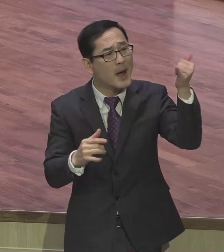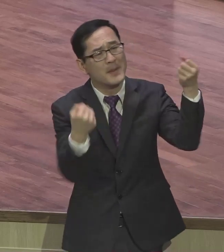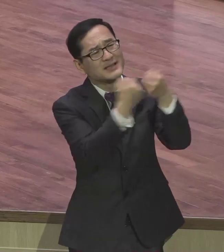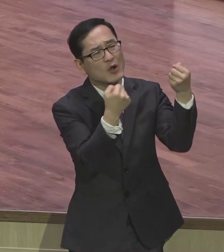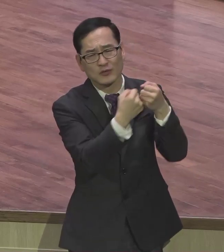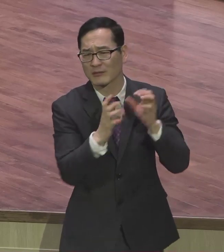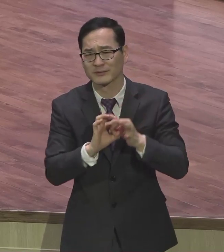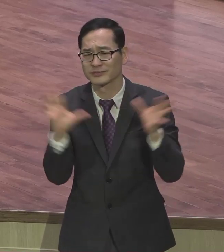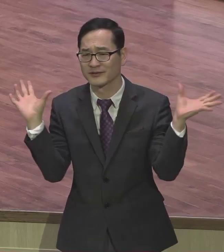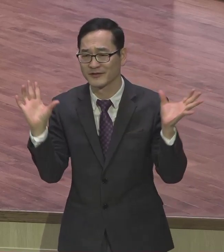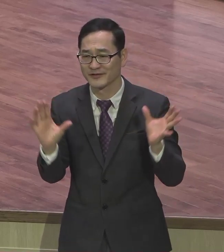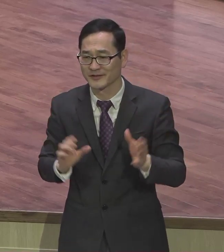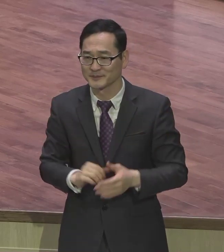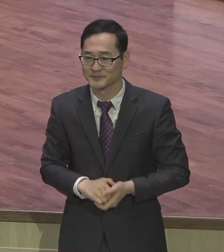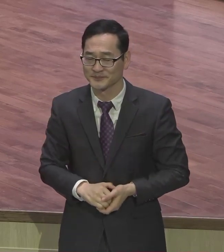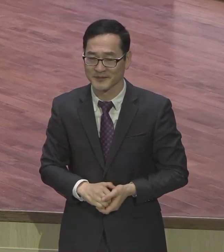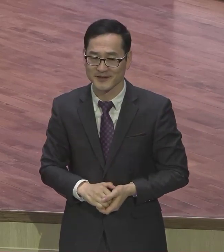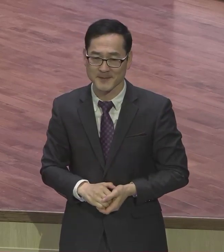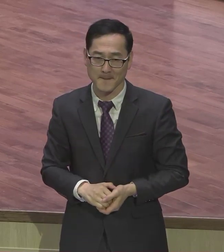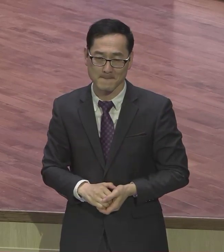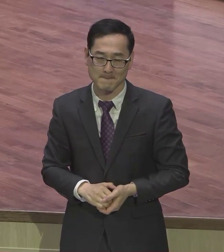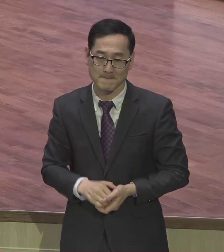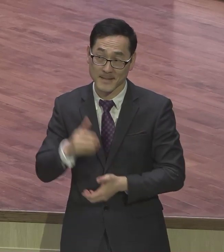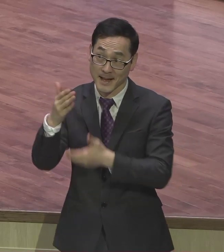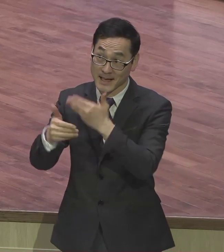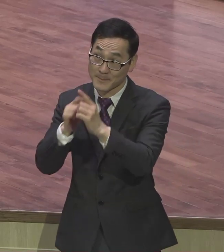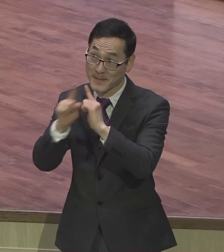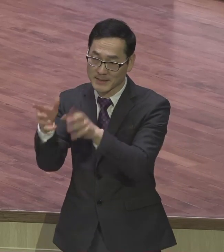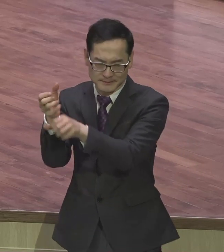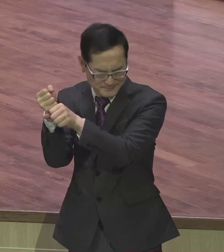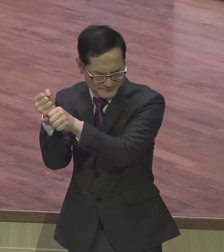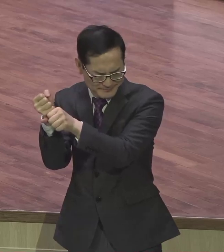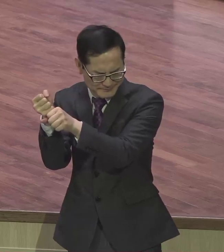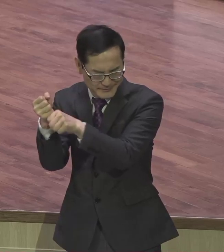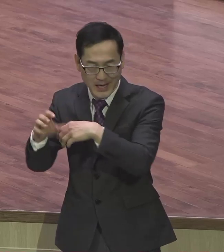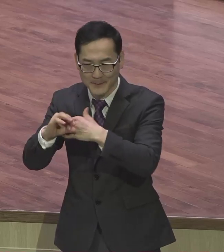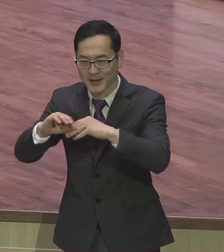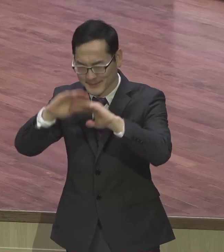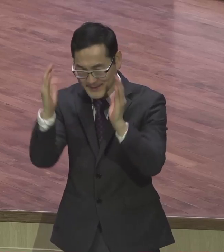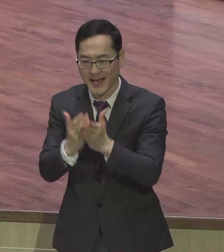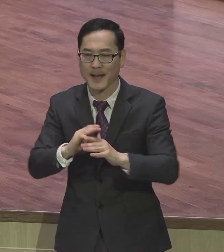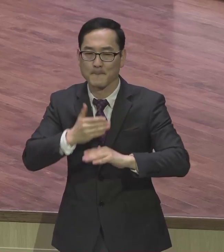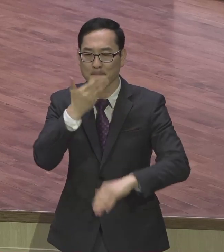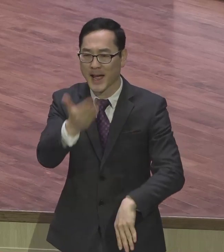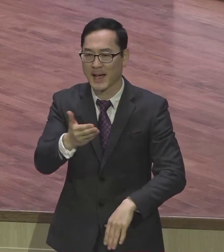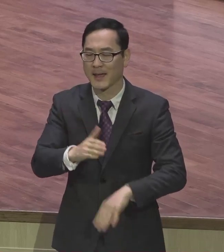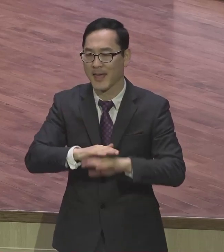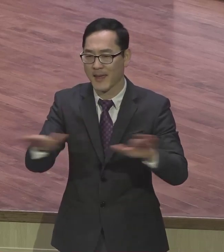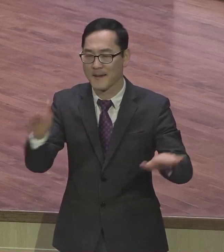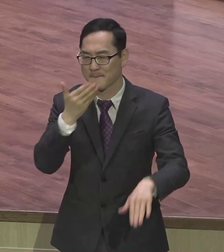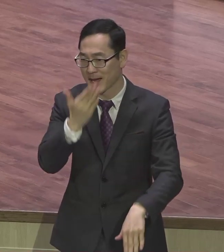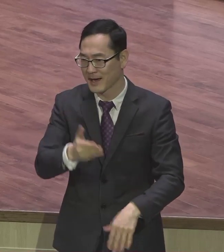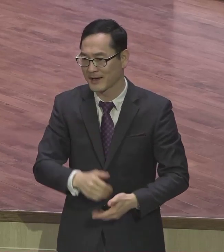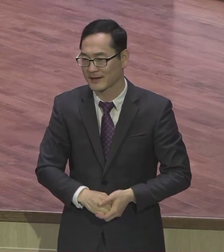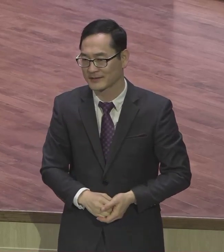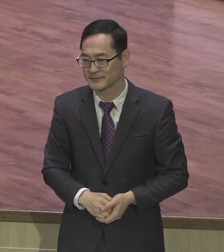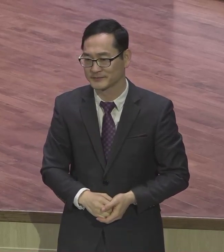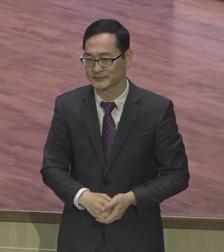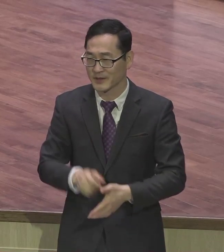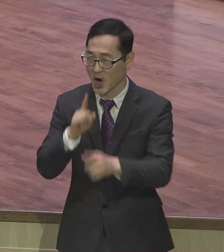그러니까 하나님의 말씀만 잡으면 모든 것을 살 수 있다 그냥 딱 잡고 나가면 이 따위처럼